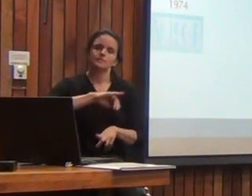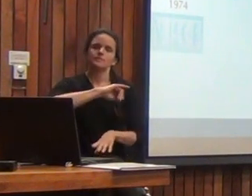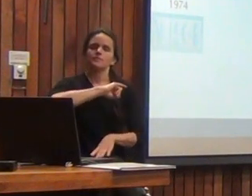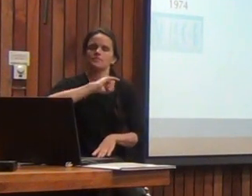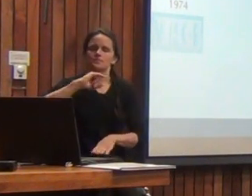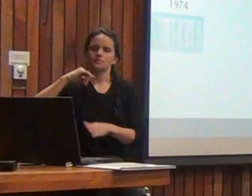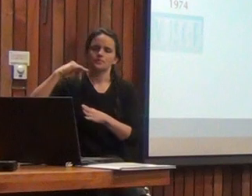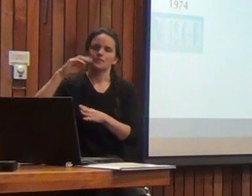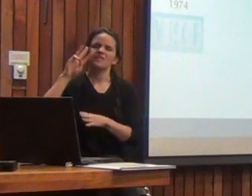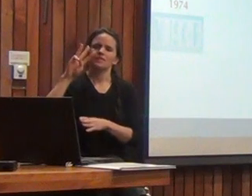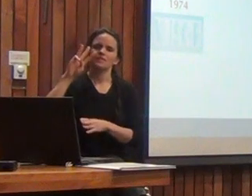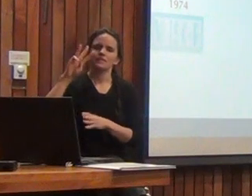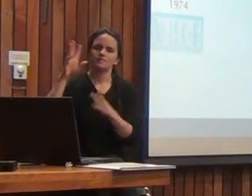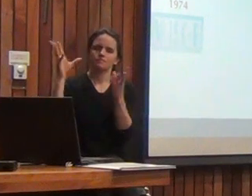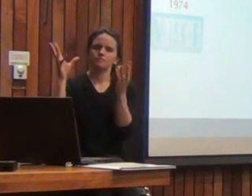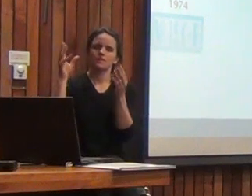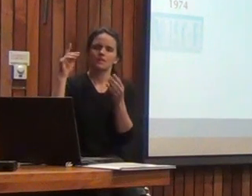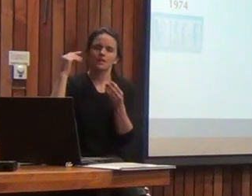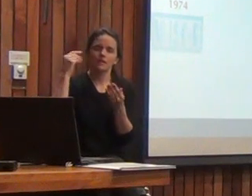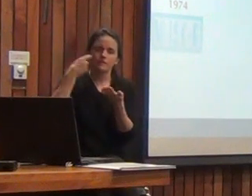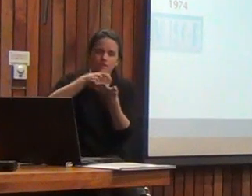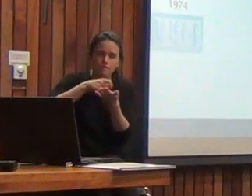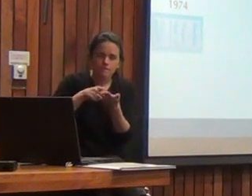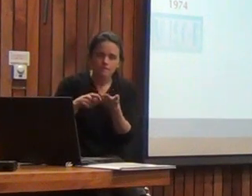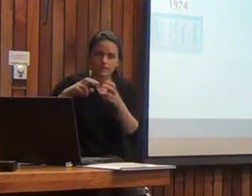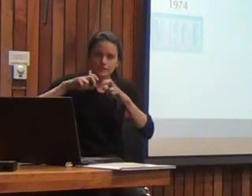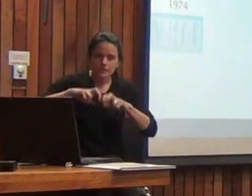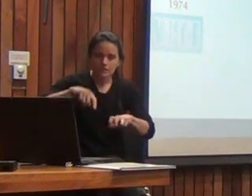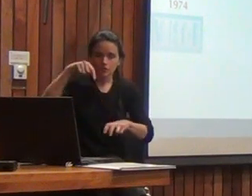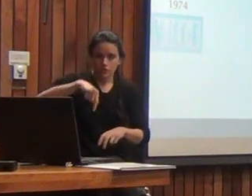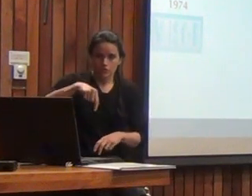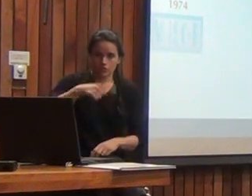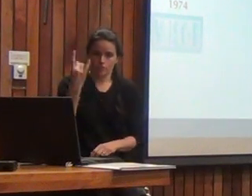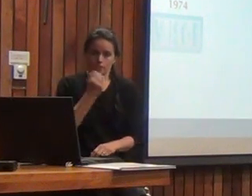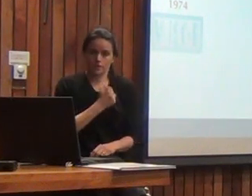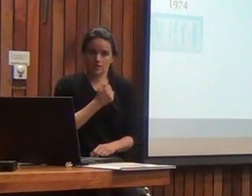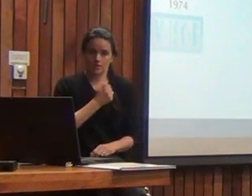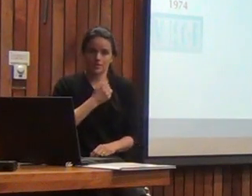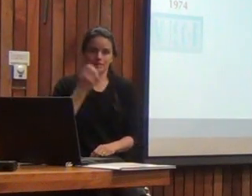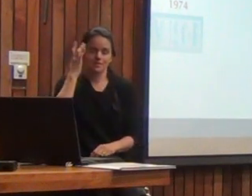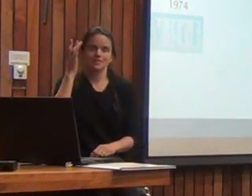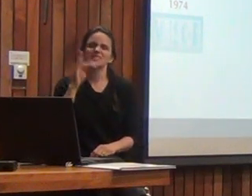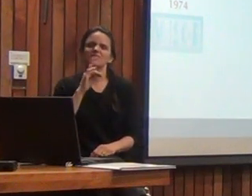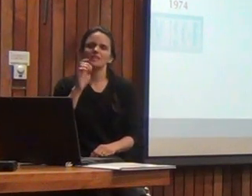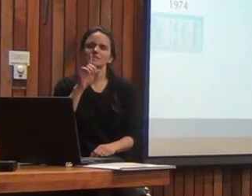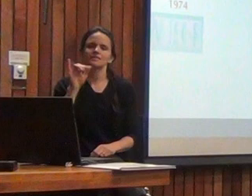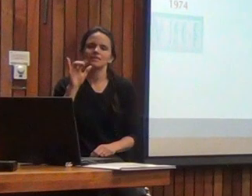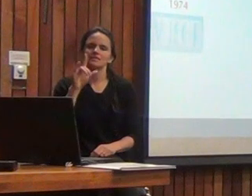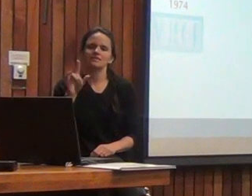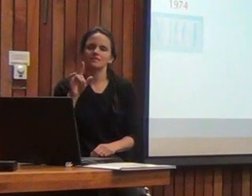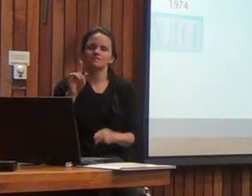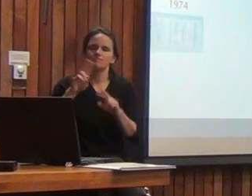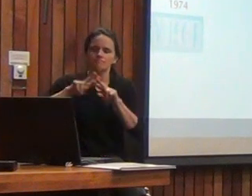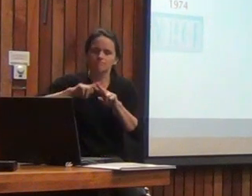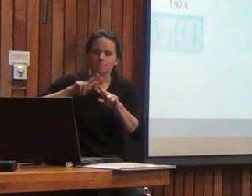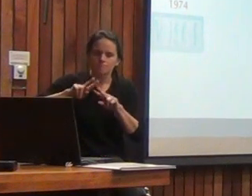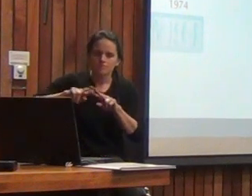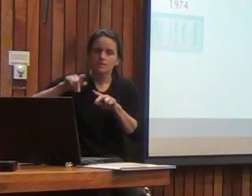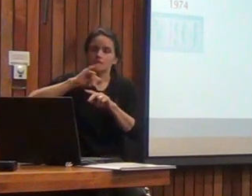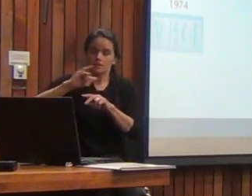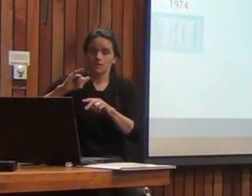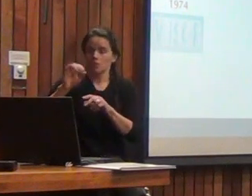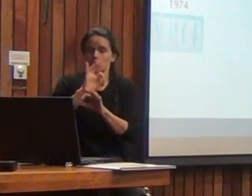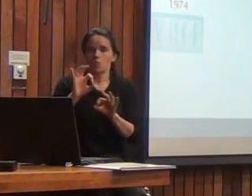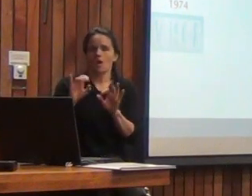que fue el resultado de tres tesis de la Católica, que no terminaron en un producto licenciado formalmente, por lo cual,